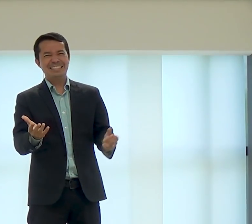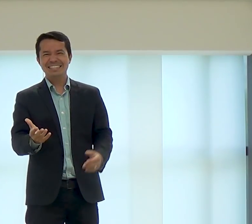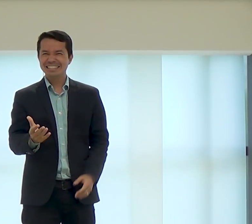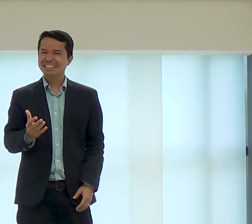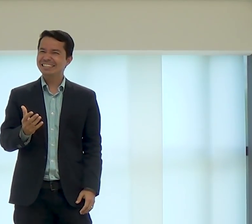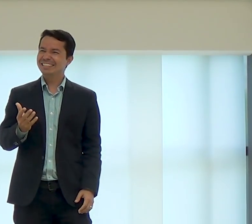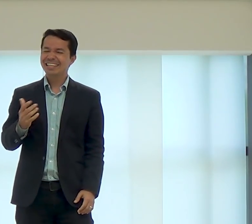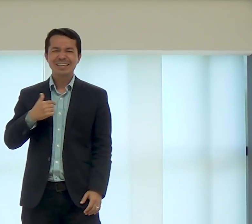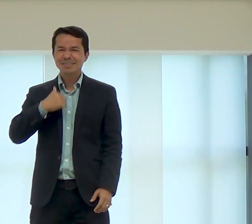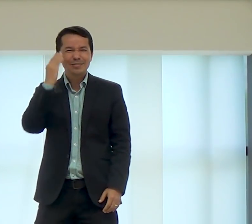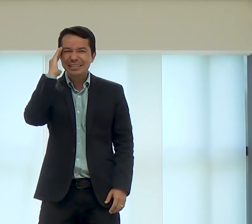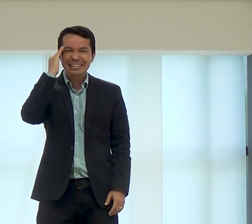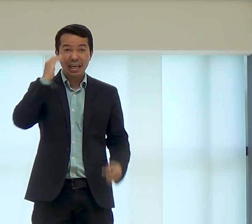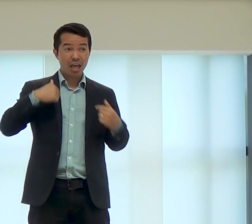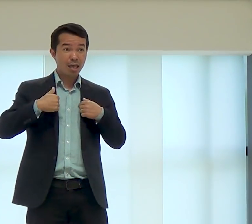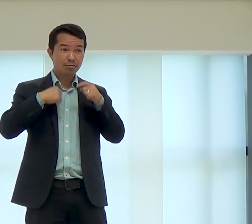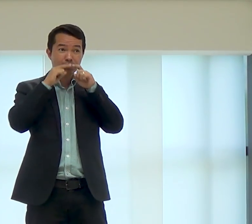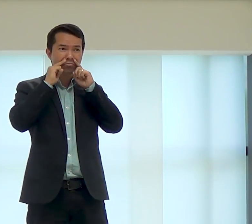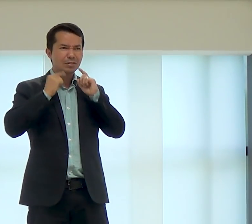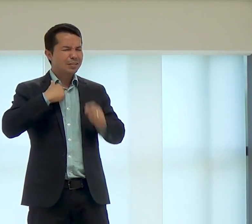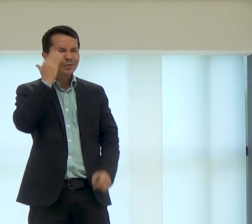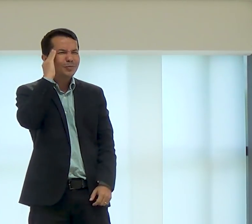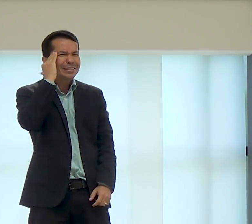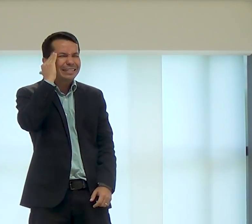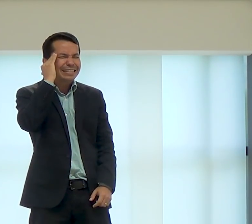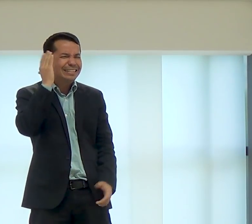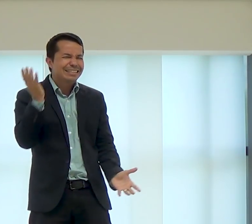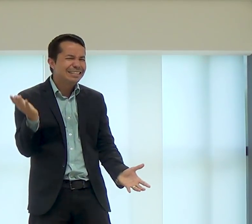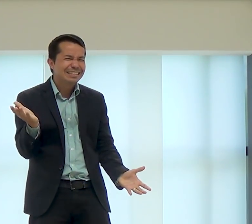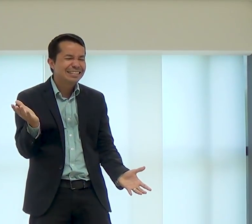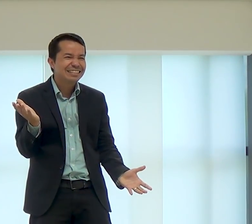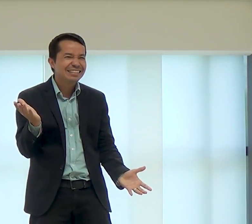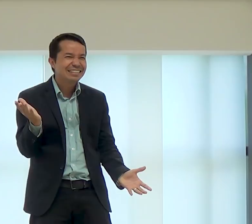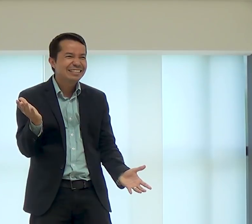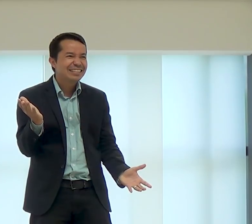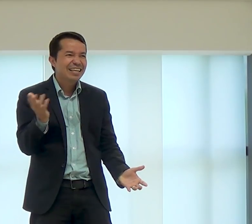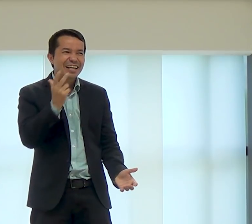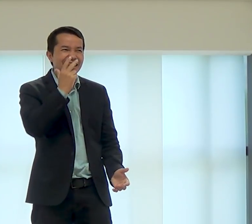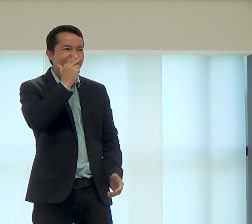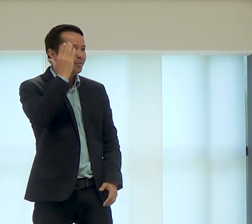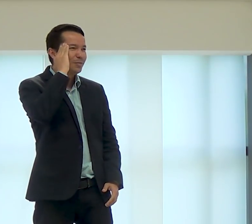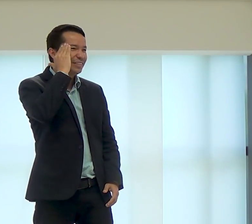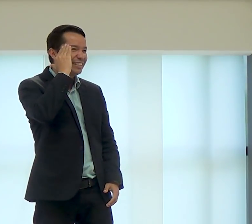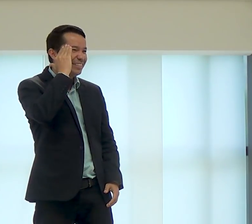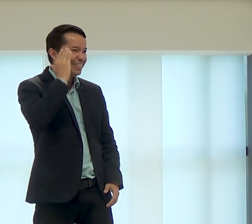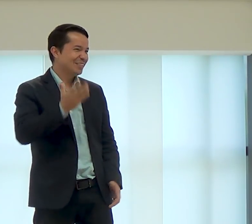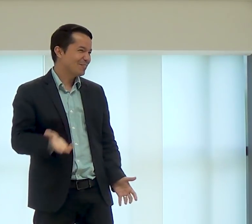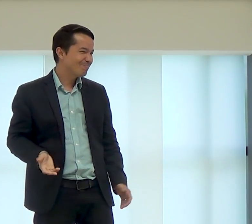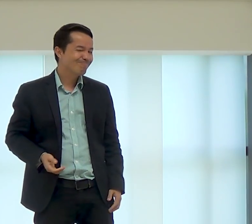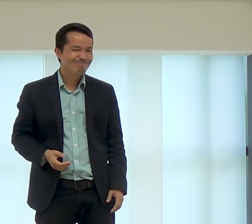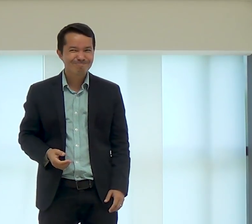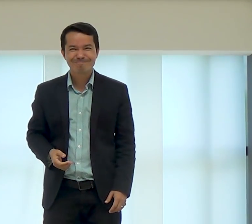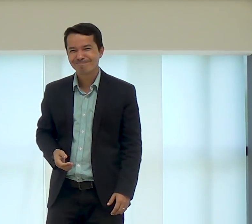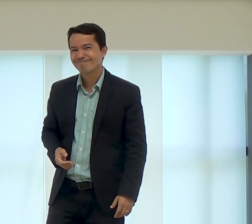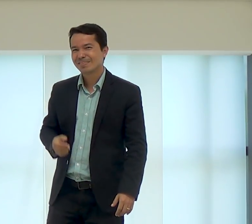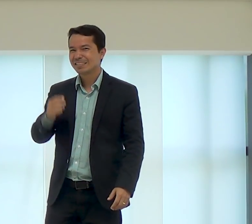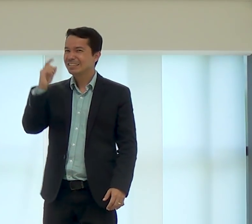pode, no culto nada, ofertado, eu não entendia, por que faziam isso, por que isso